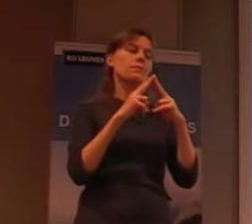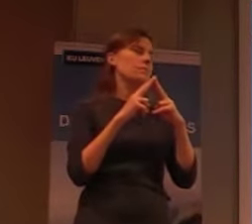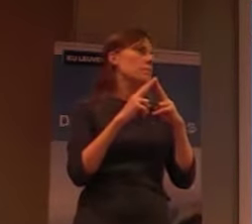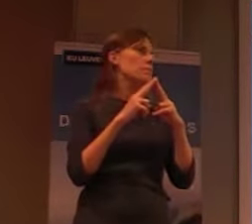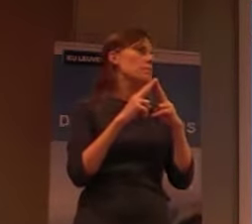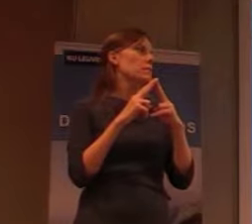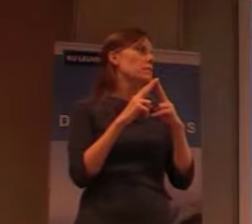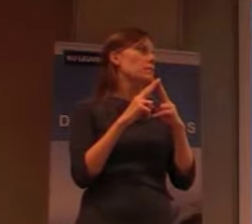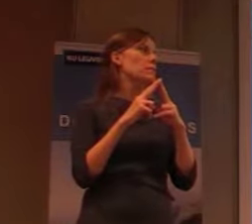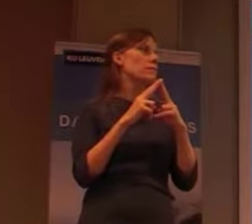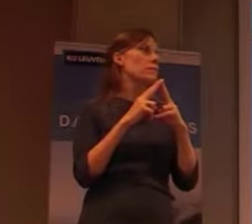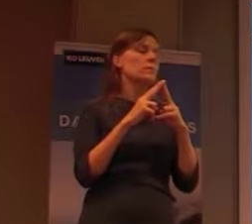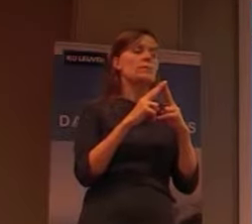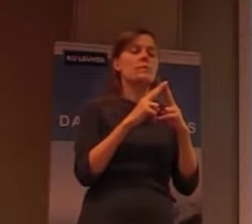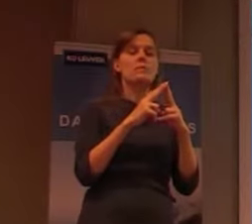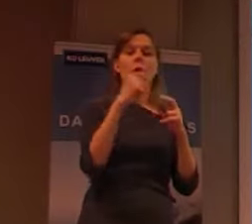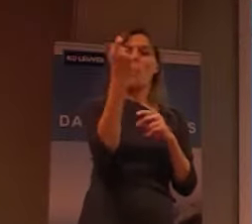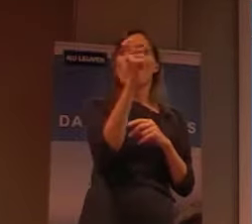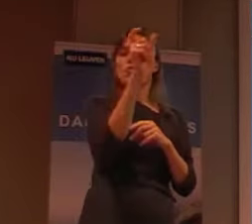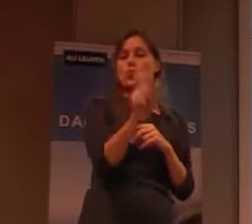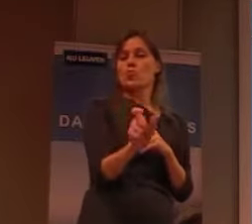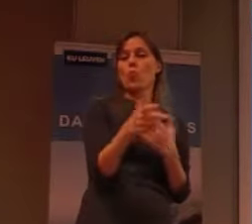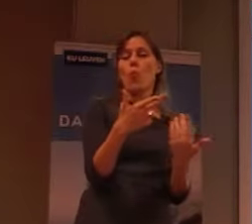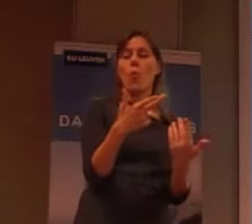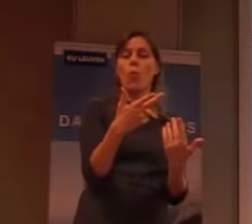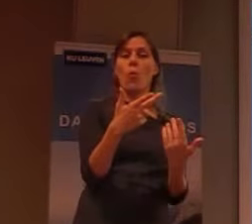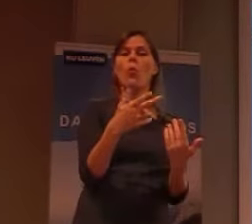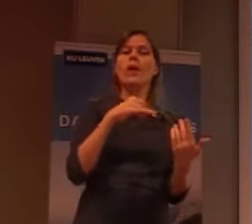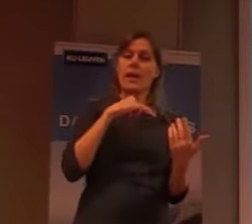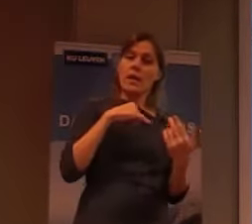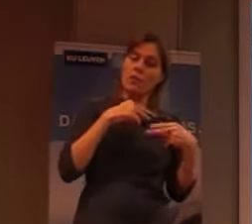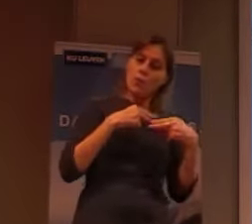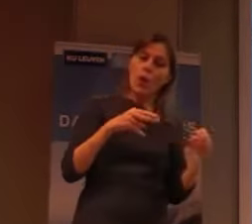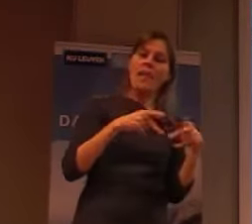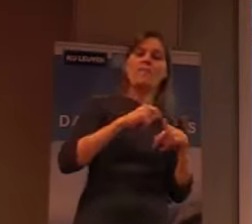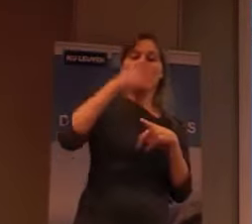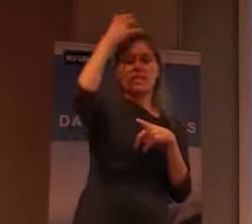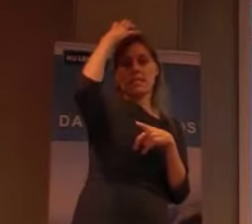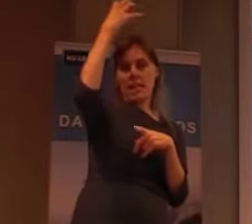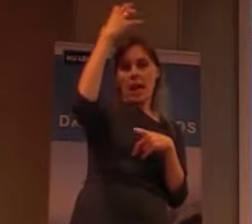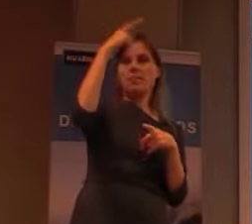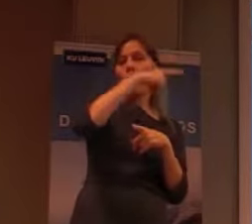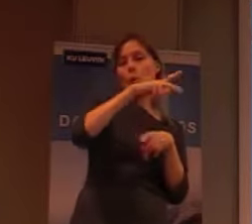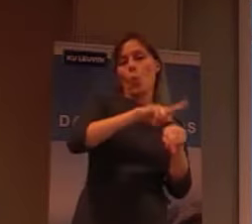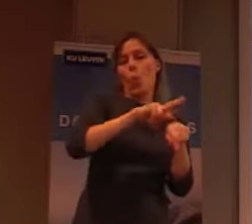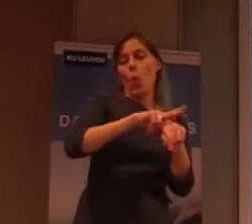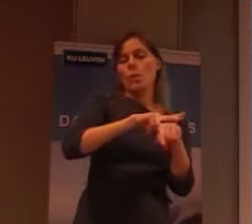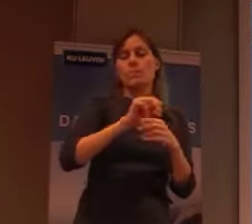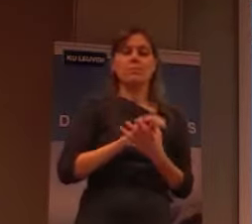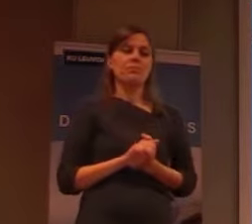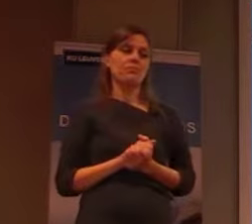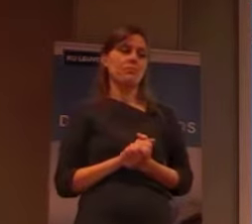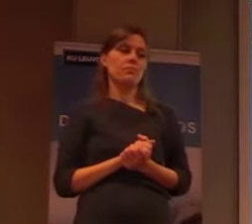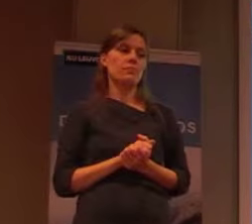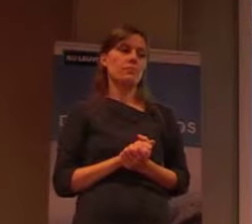een individu, die eigenlijk van de staat de toelating heeft gekregen om daar te wonen, en die